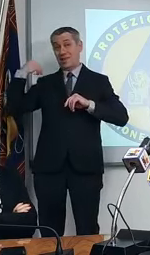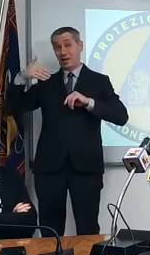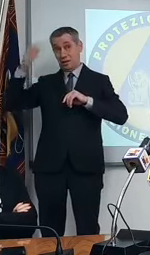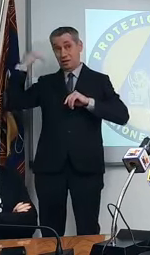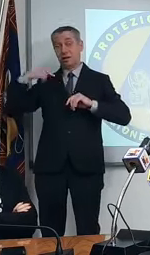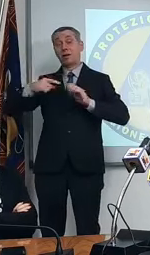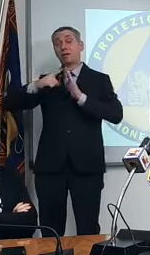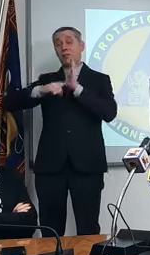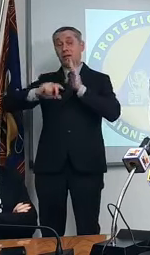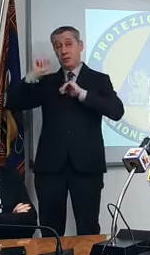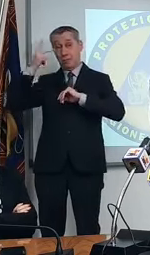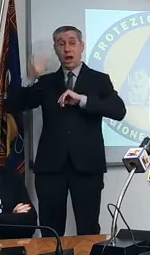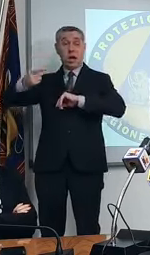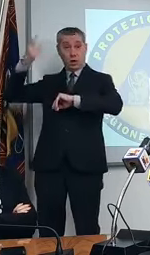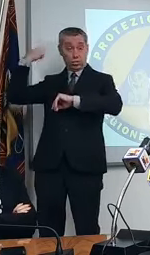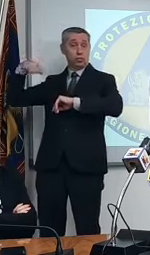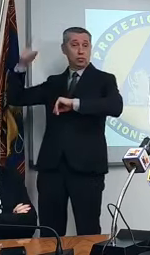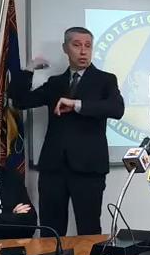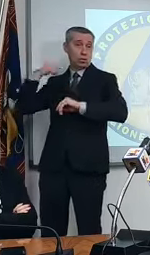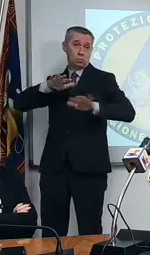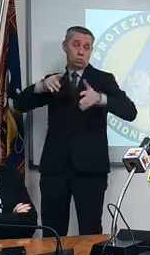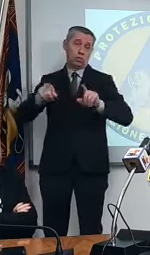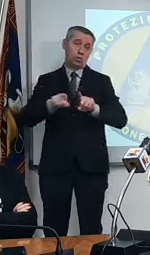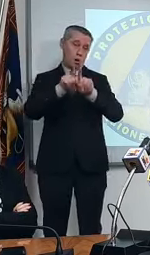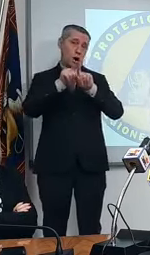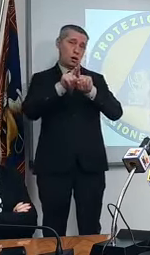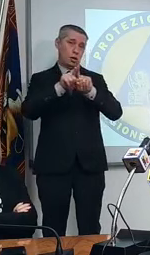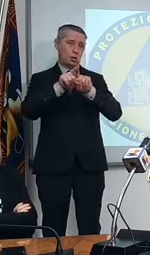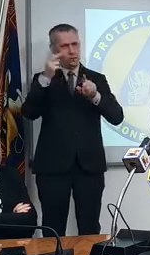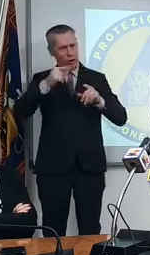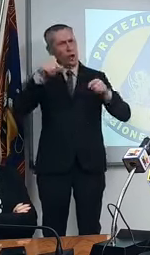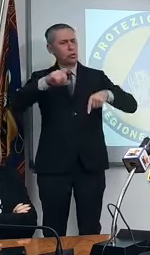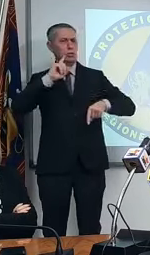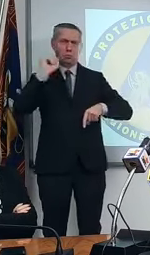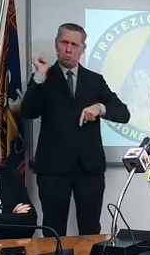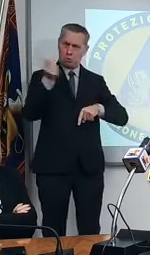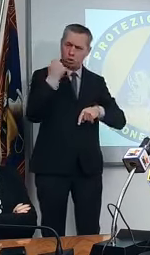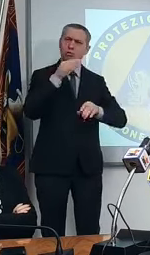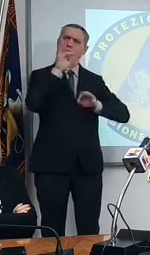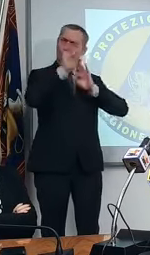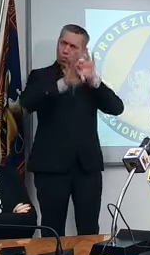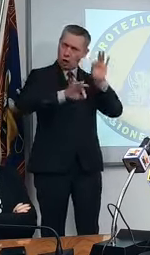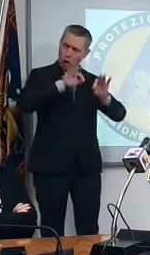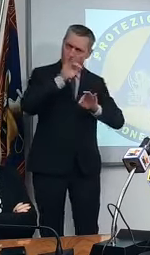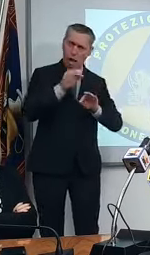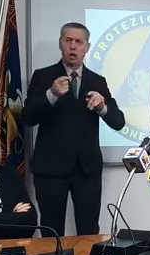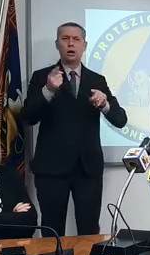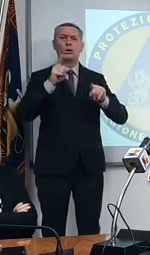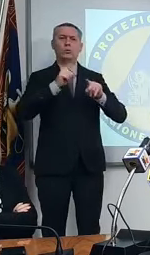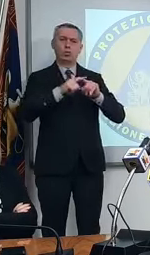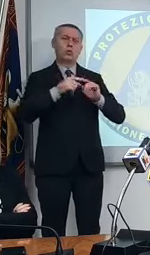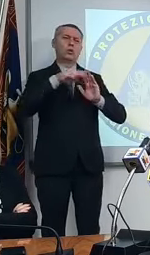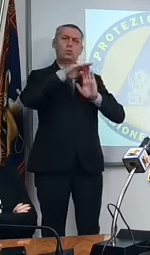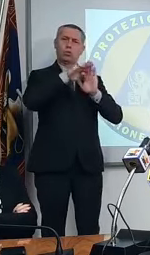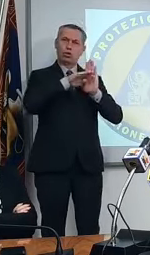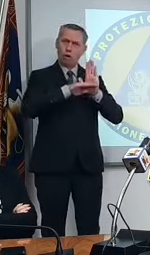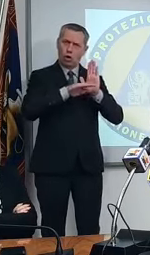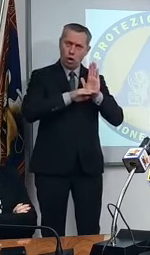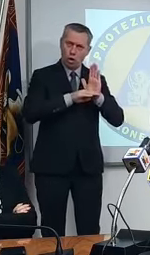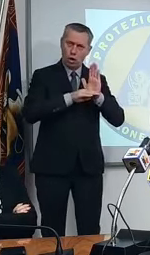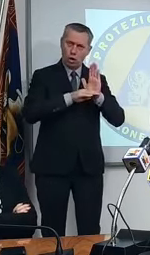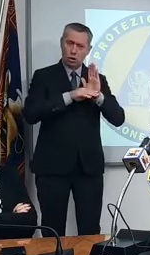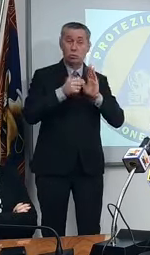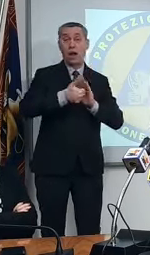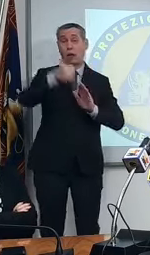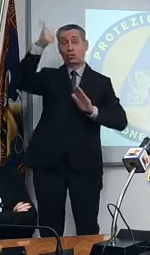Per carità, siamo più performanti nel curarle, abbiamo cure e protocolli diversi rispetto a marzo